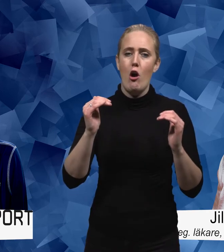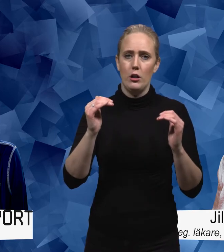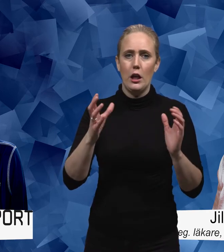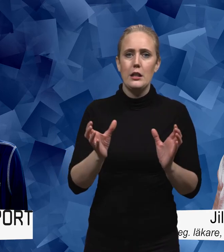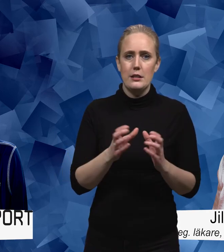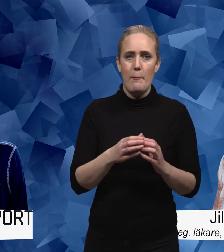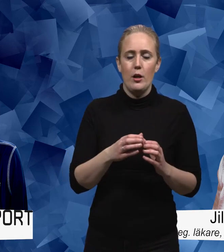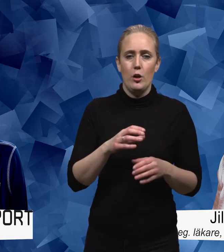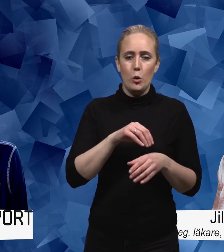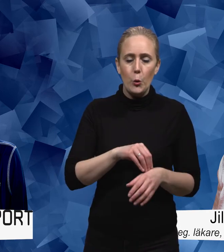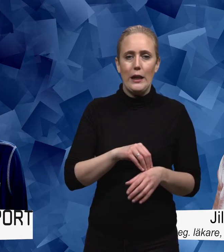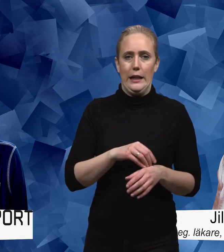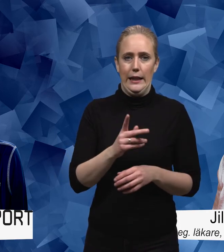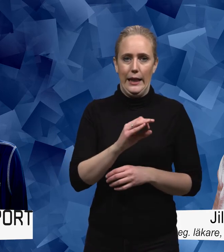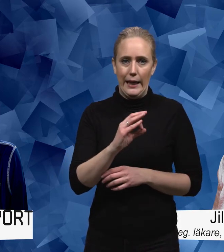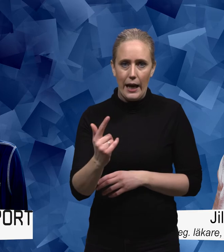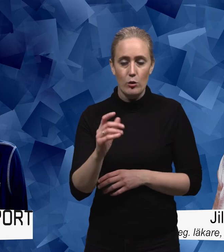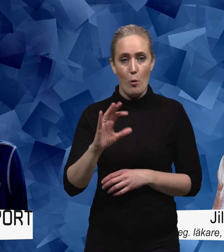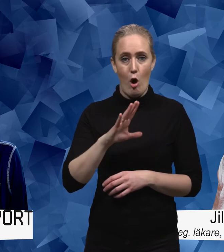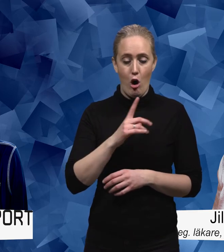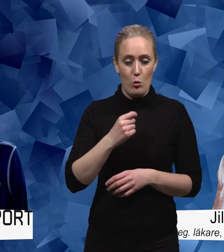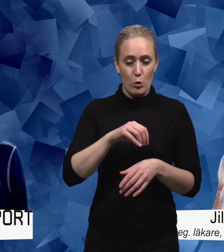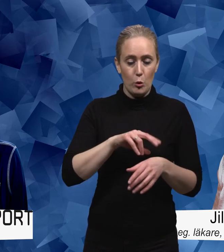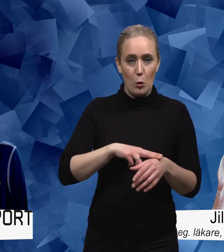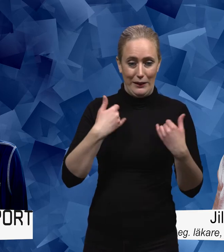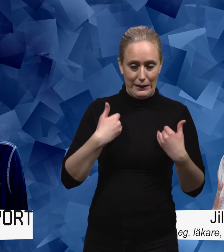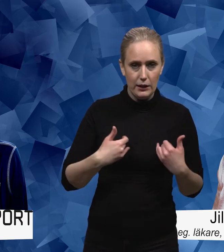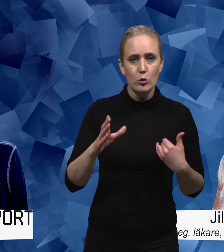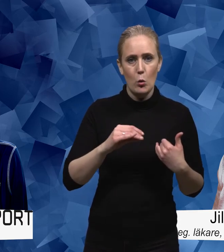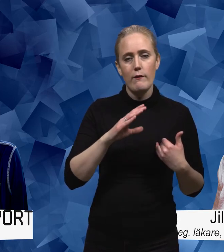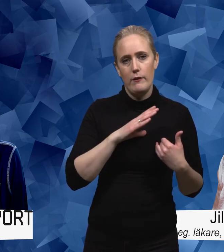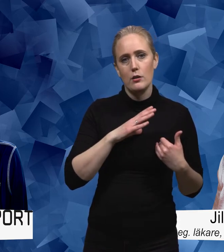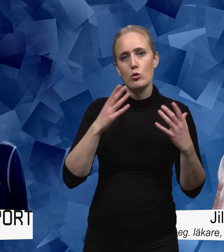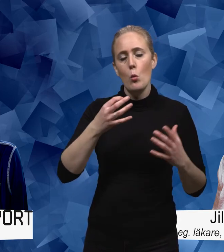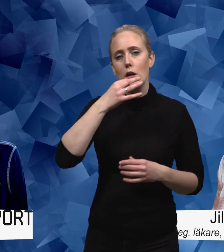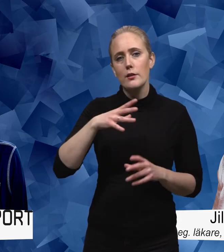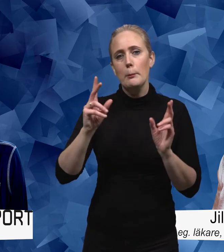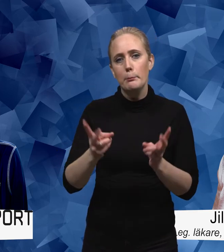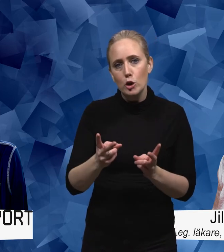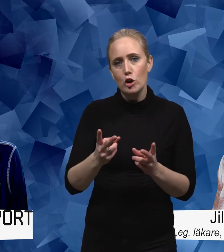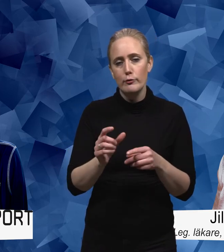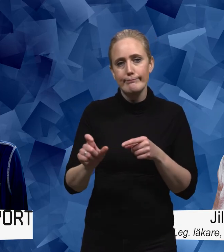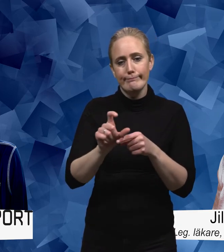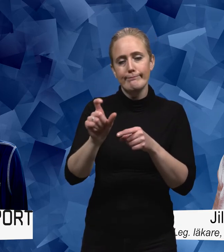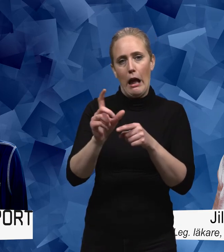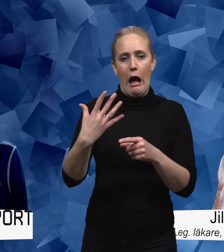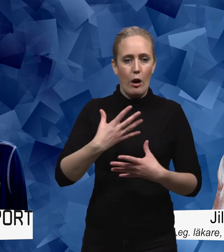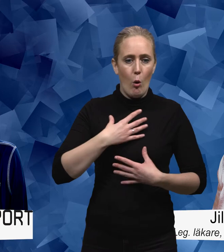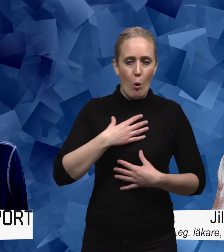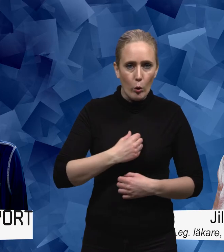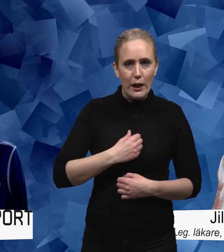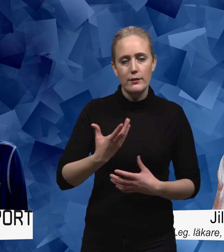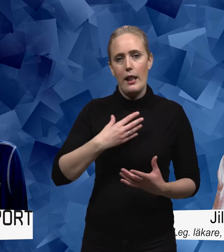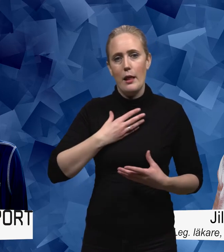nå att komma i kroppen så är sannolikheten och risken högre att man också har exempelvis depression och ångest ganska hög